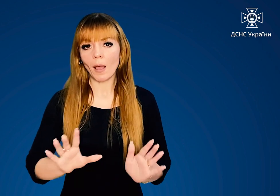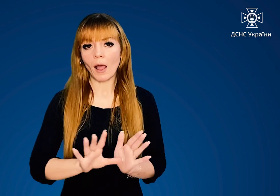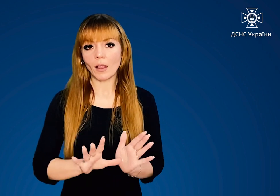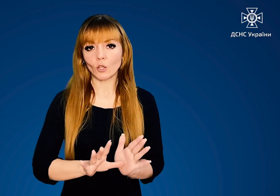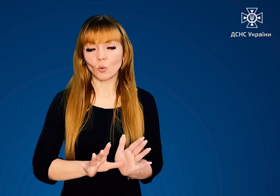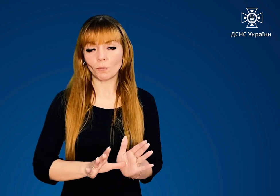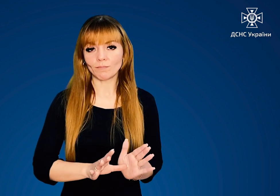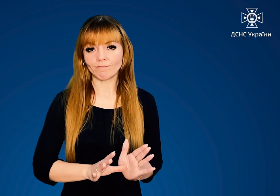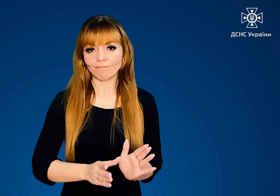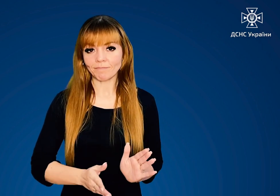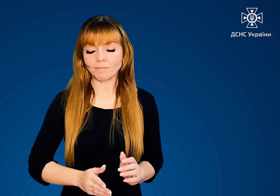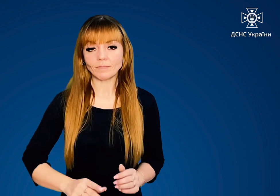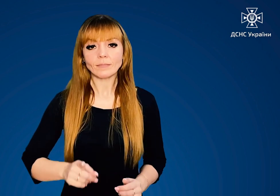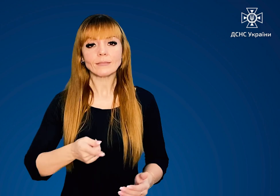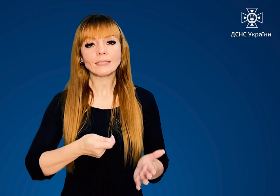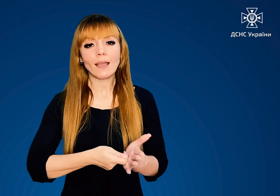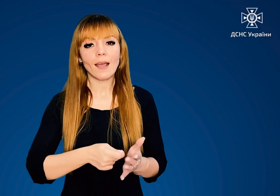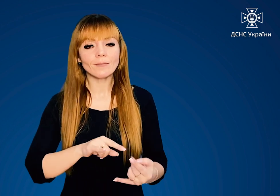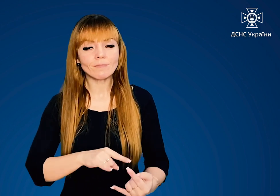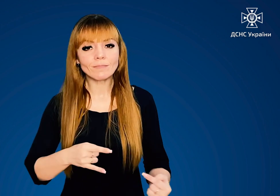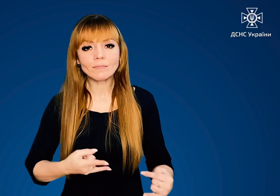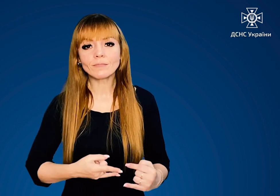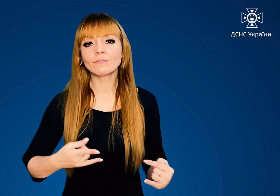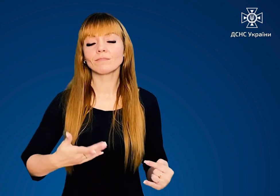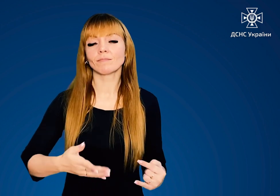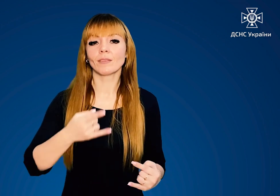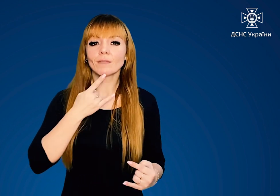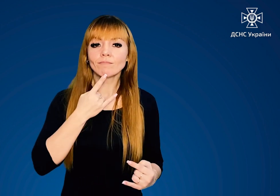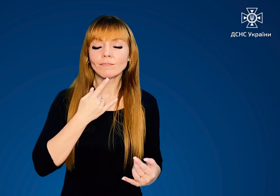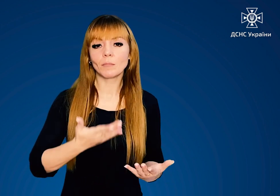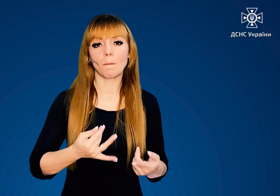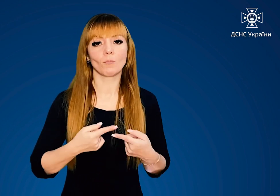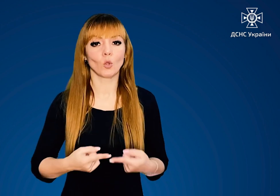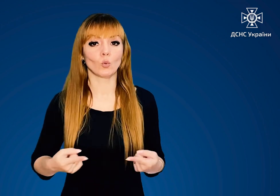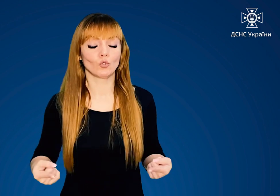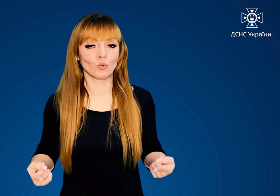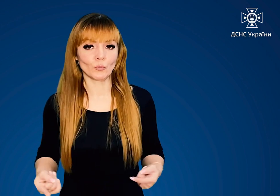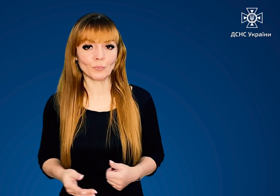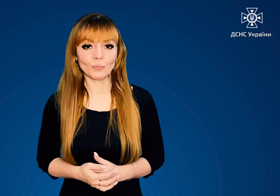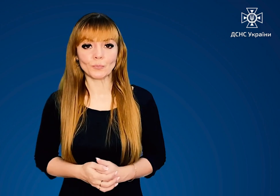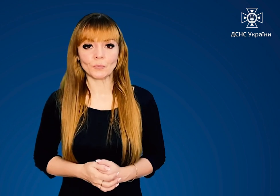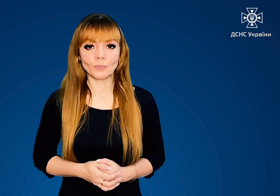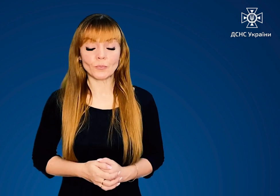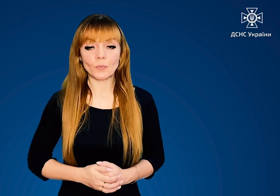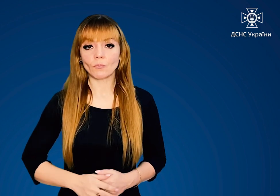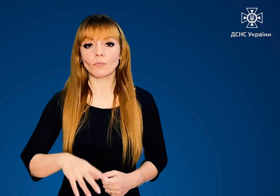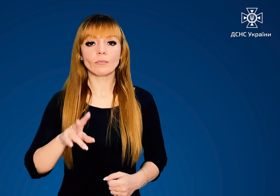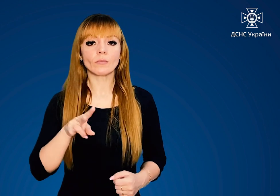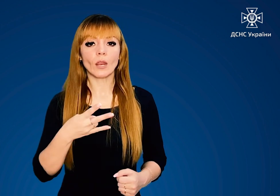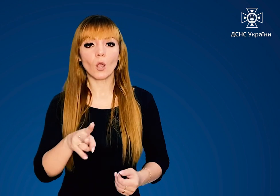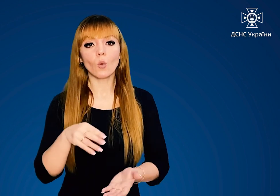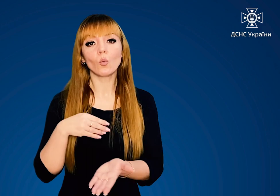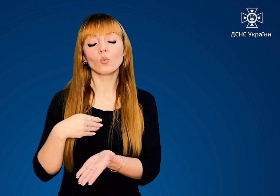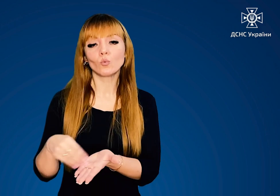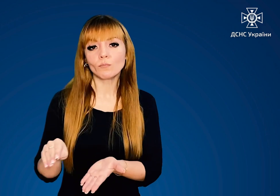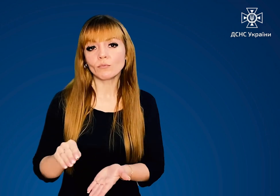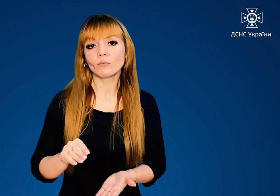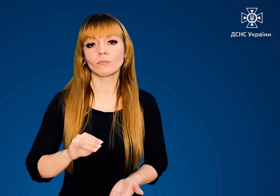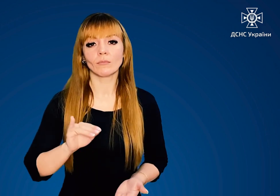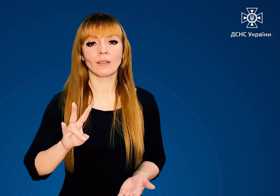джерелами електропостачання Зарядні станції, павербанки тощо Не купуйте